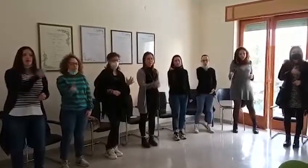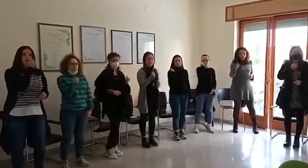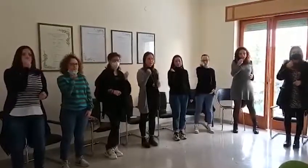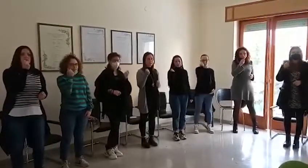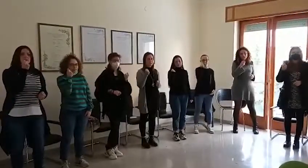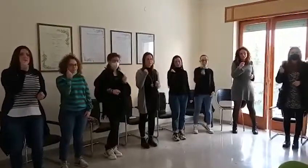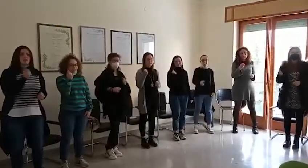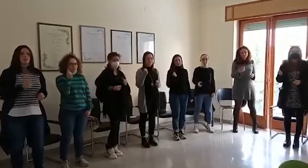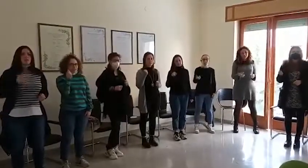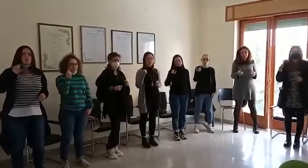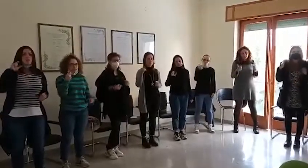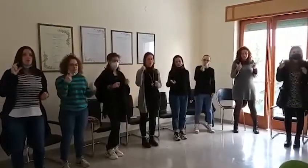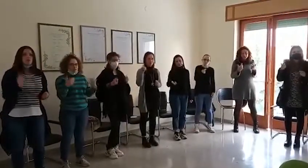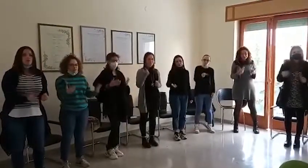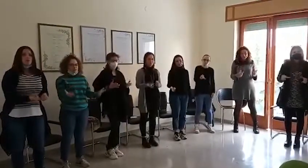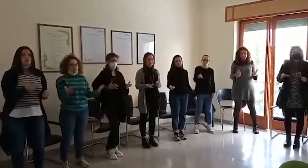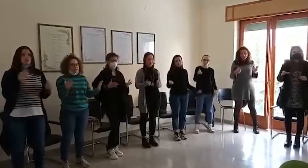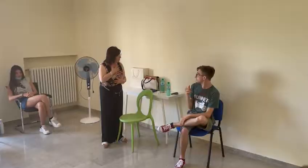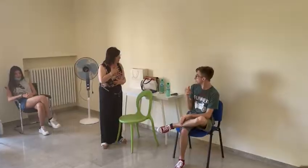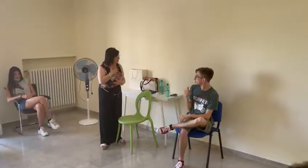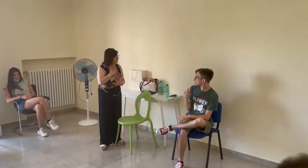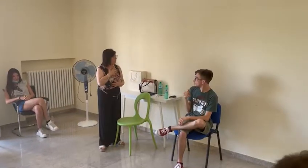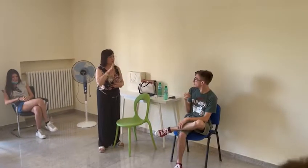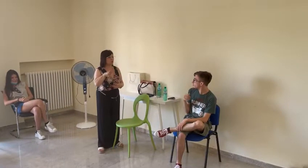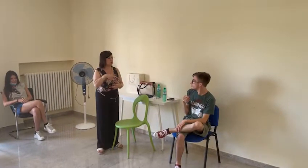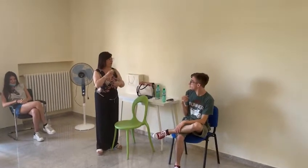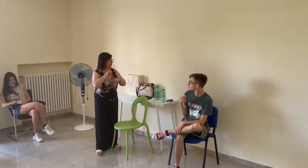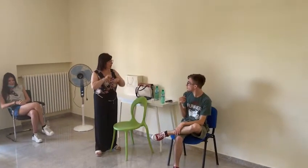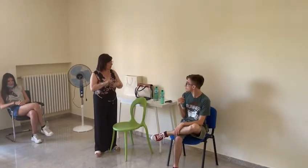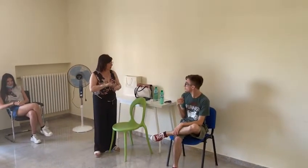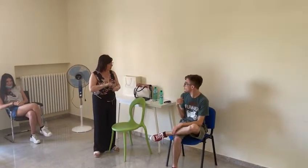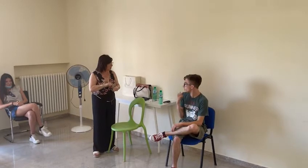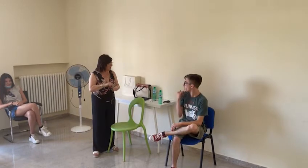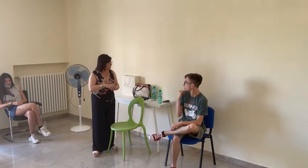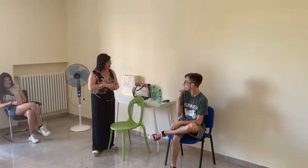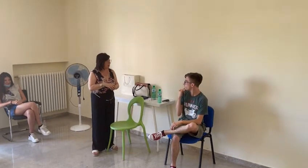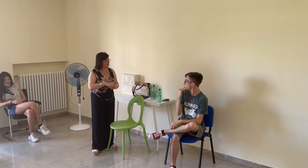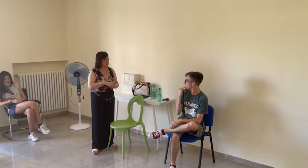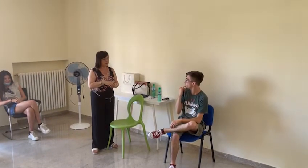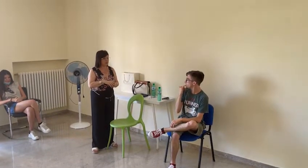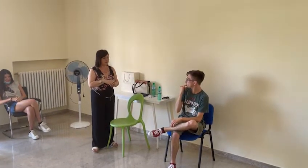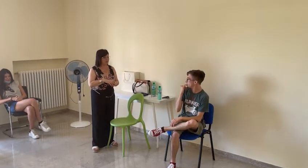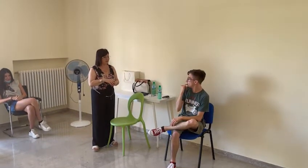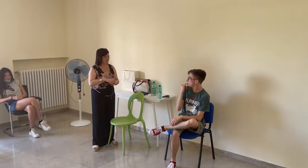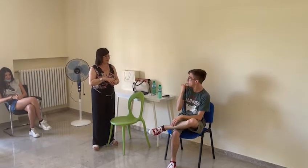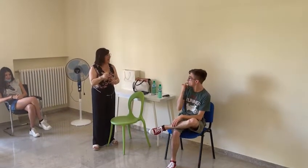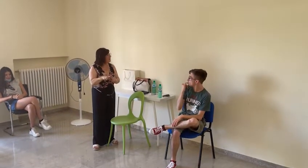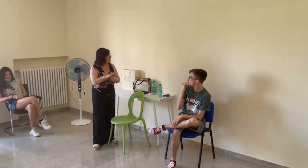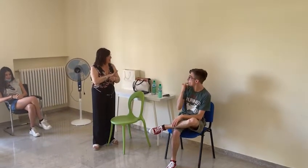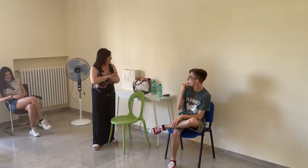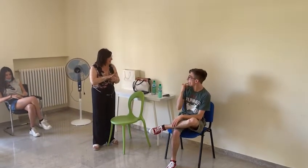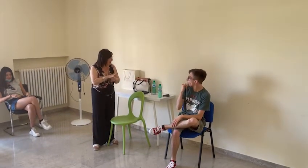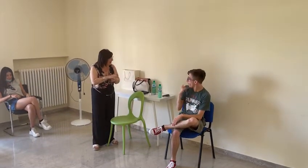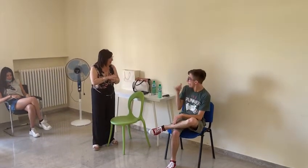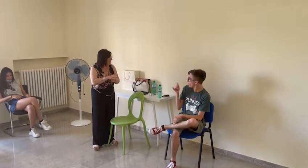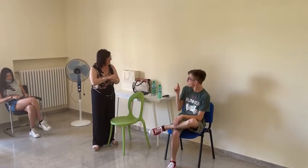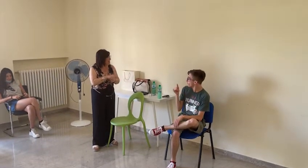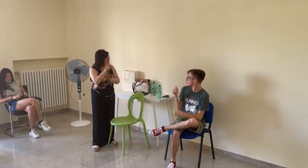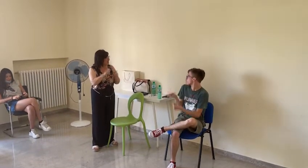lingua dei segni. A Campobasso, nella sede dell'ordine di via 24 maggio, si è tenuto l'innovativo corso. L'ODG Molise è il